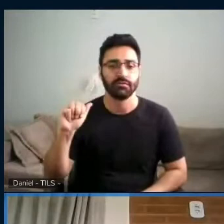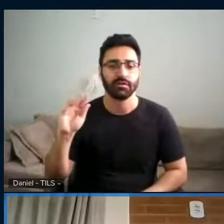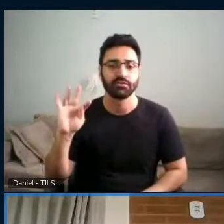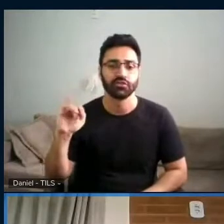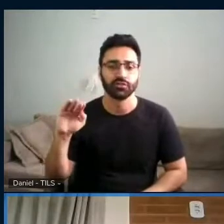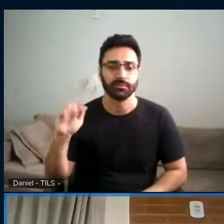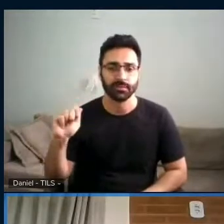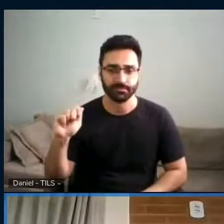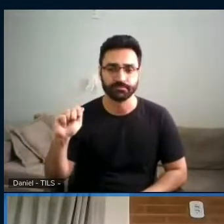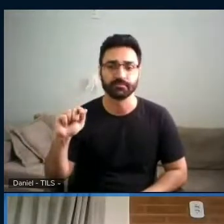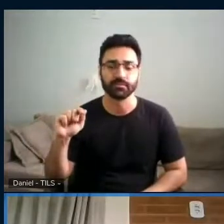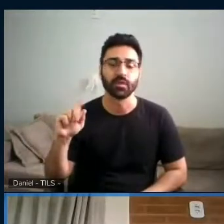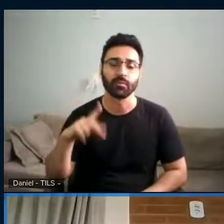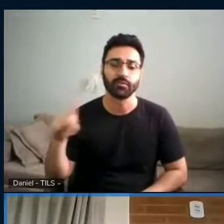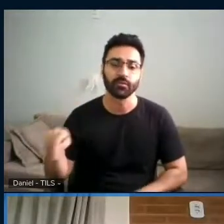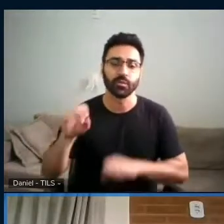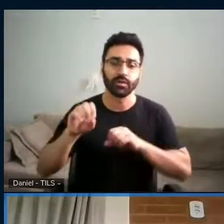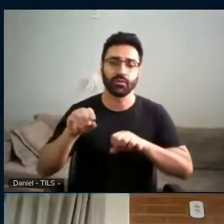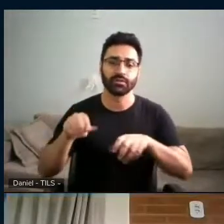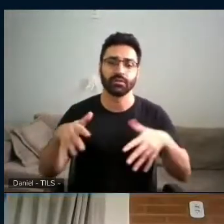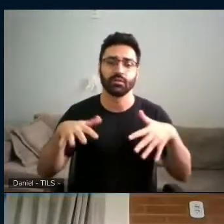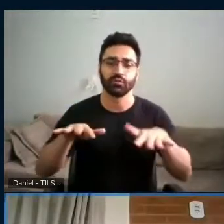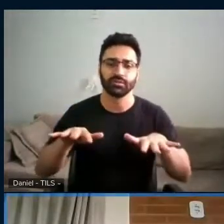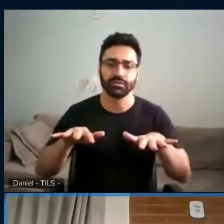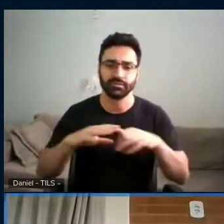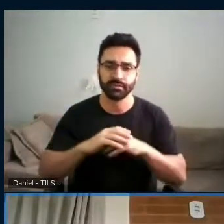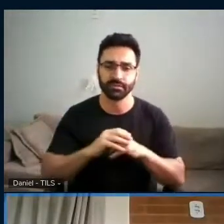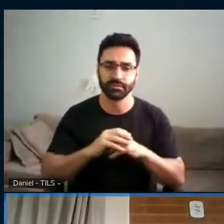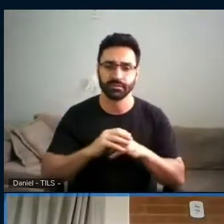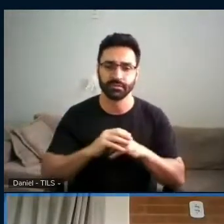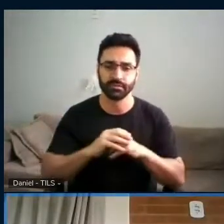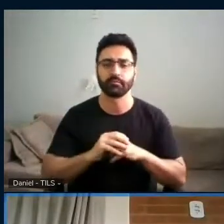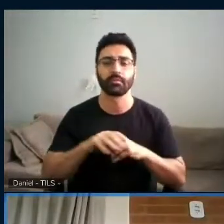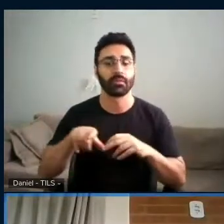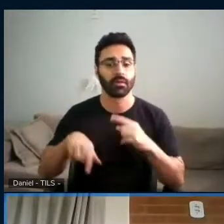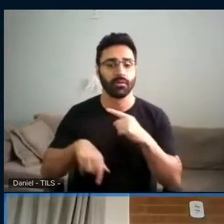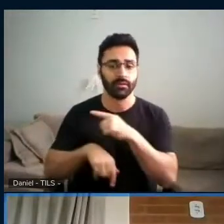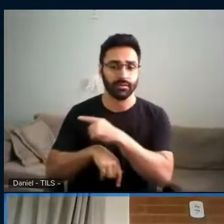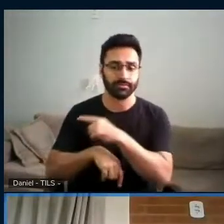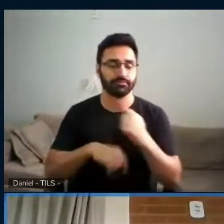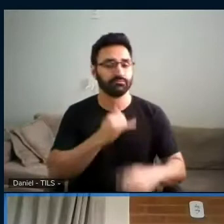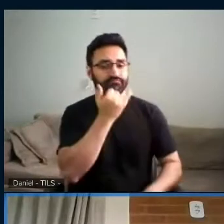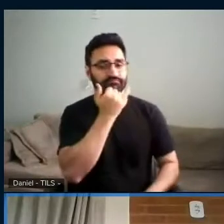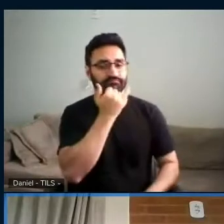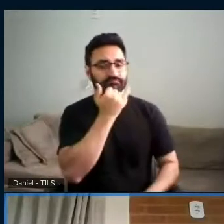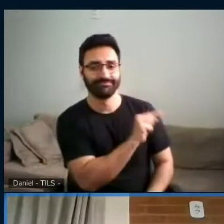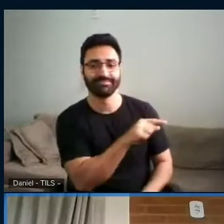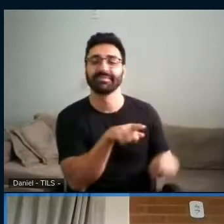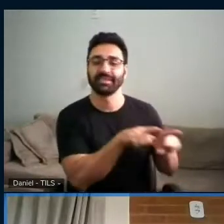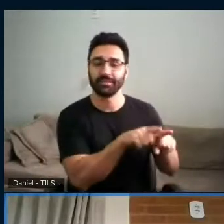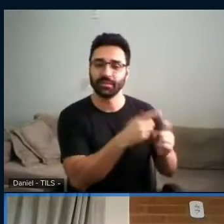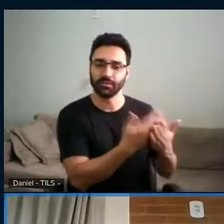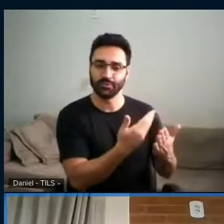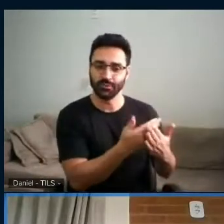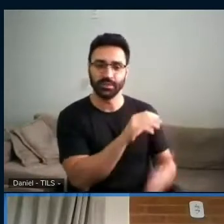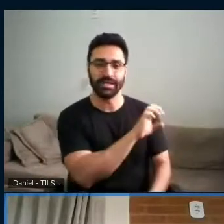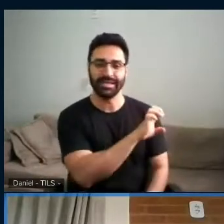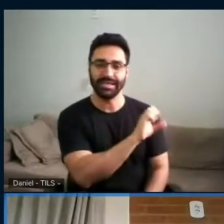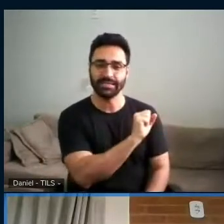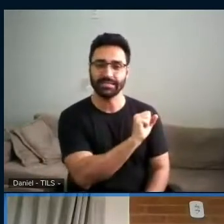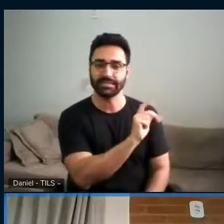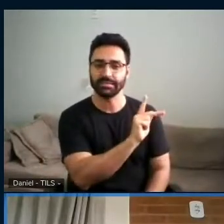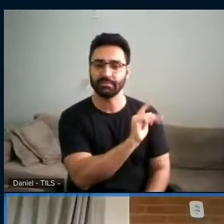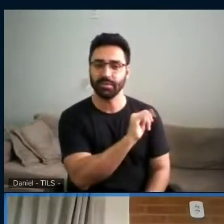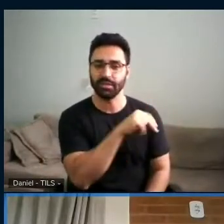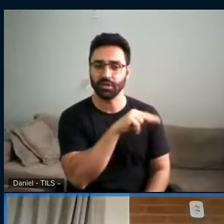professora da educação inclusiva, também estudiosa de espinosa, considero também uma estudiosa de